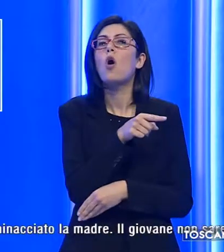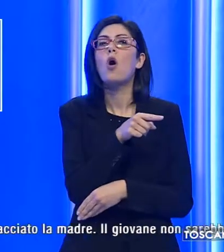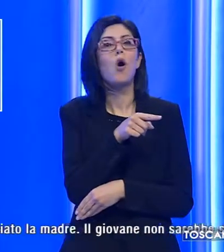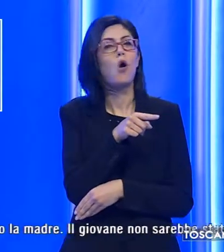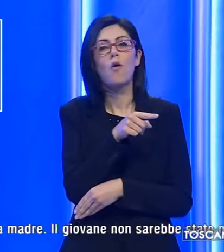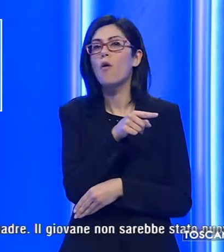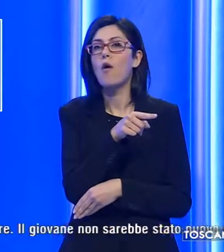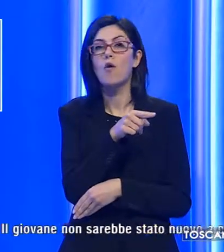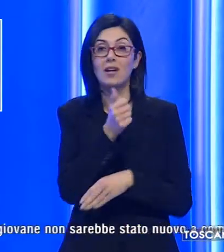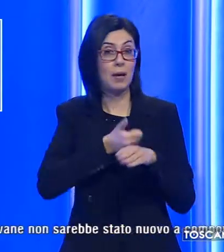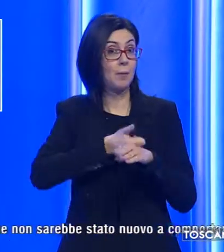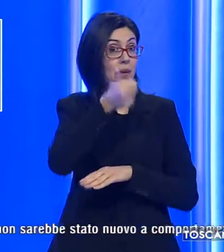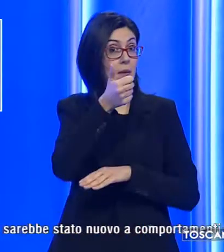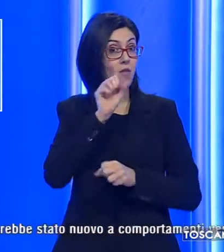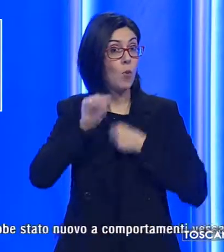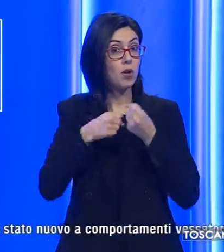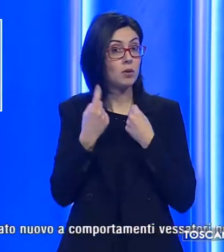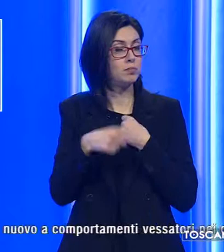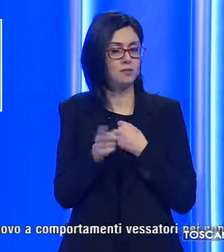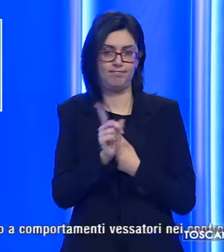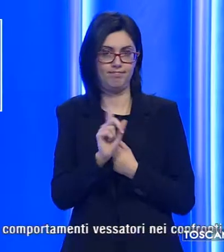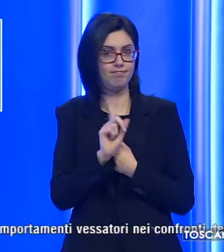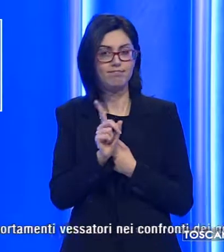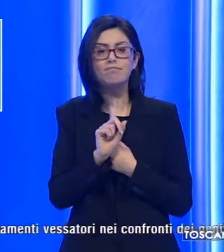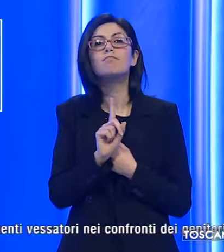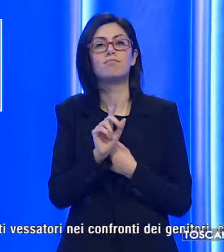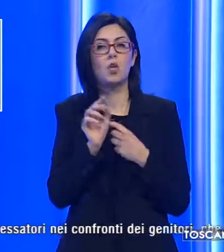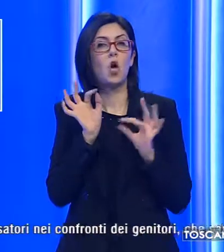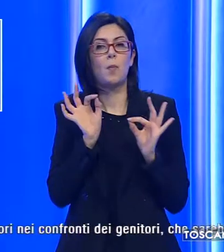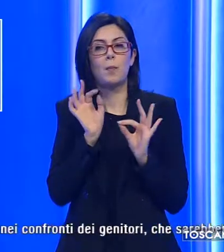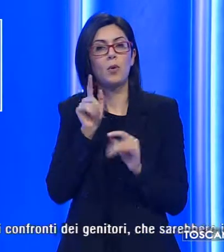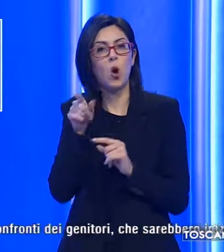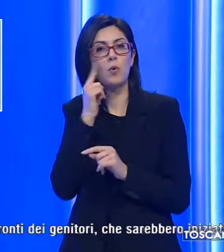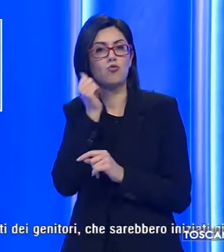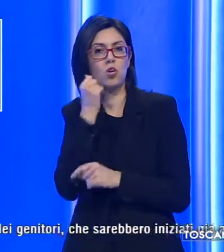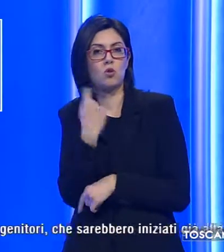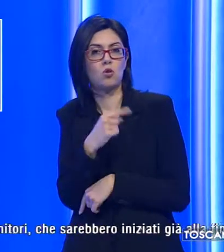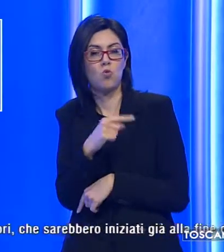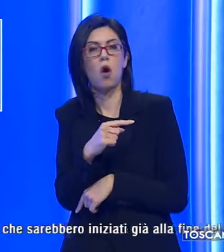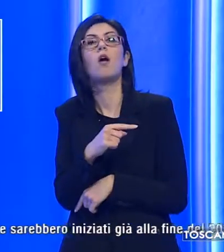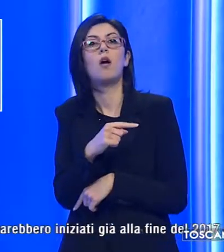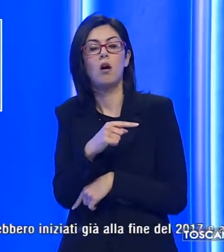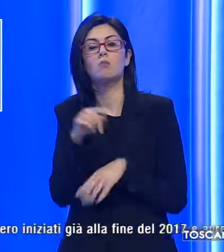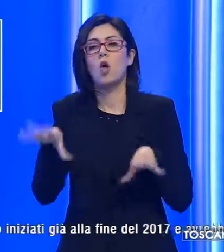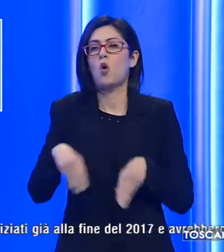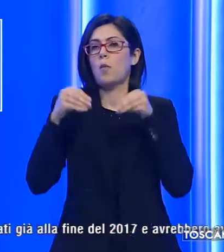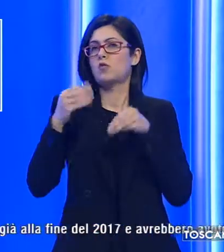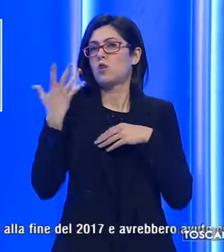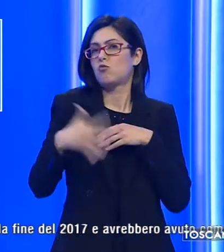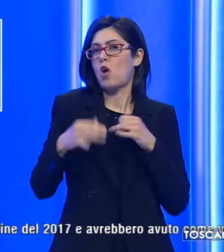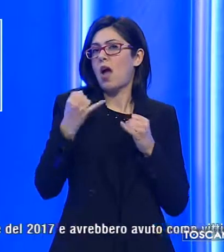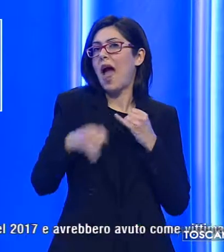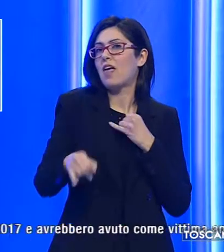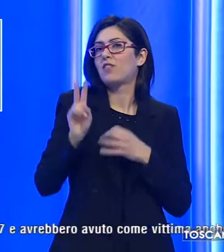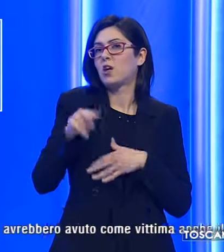sarebbe stato nuovo a comportamenti vessatori nei confronti dei genitori. Iniziati già alla fine